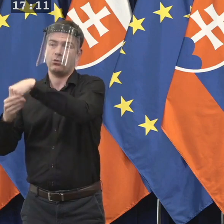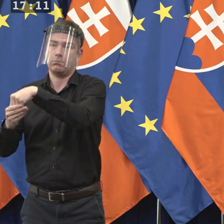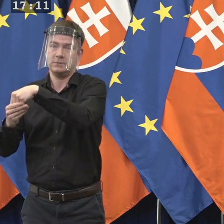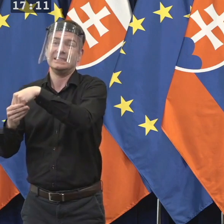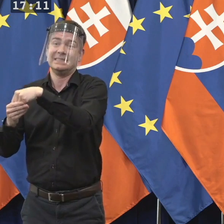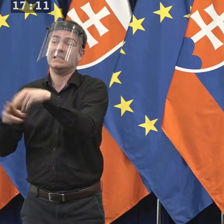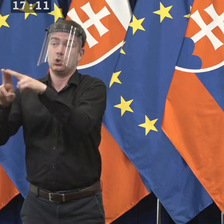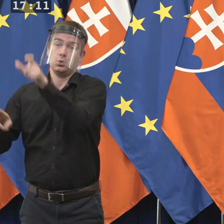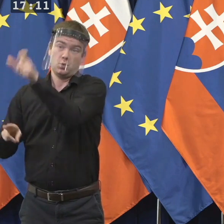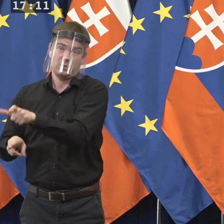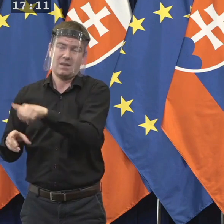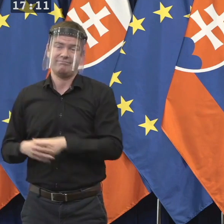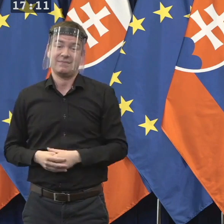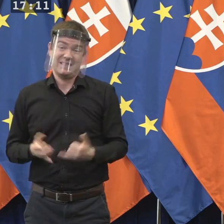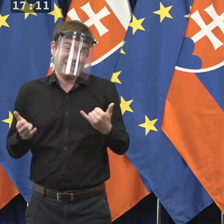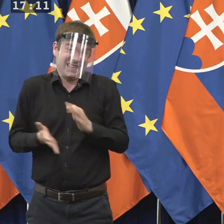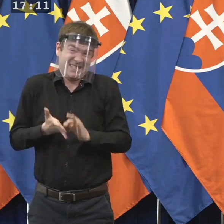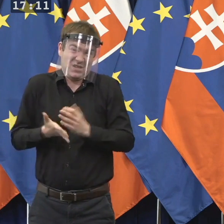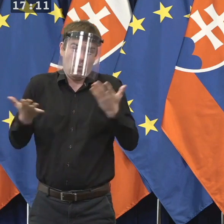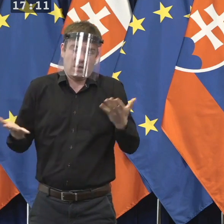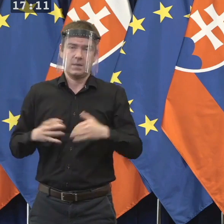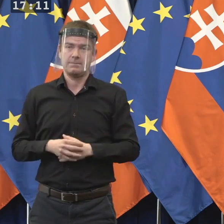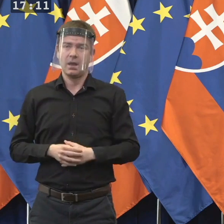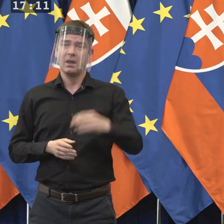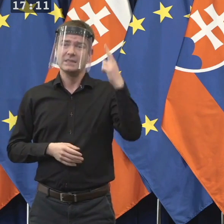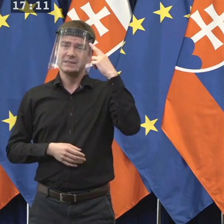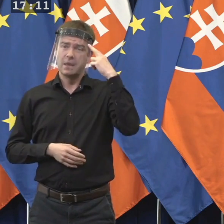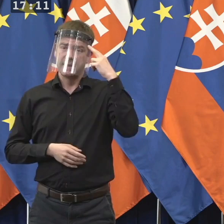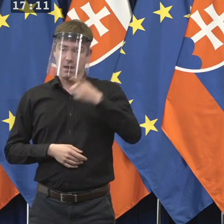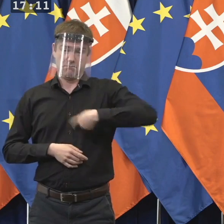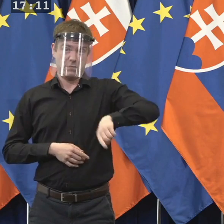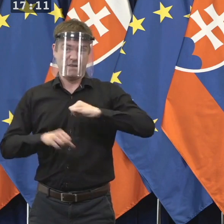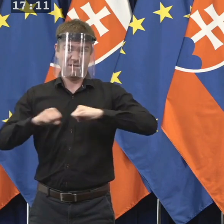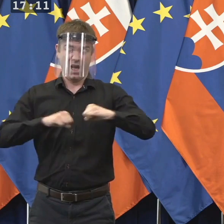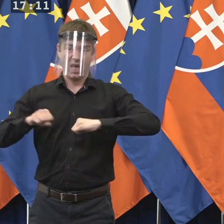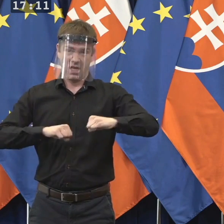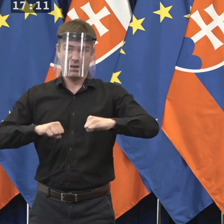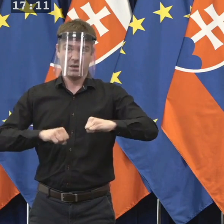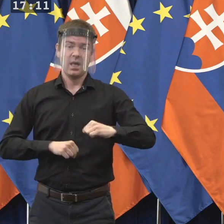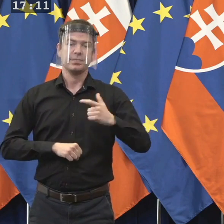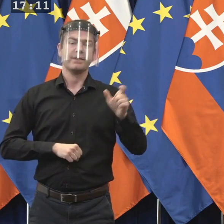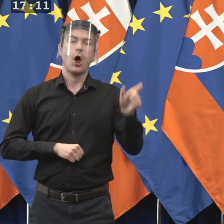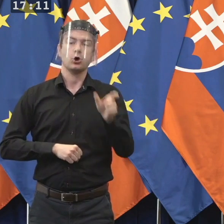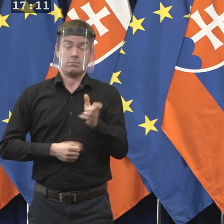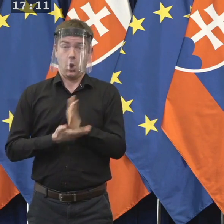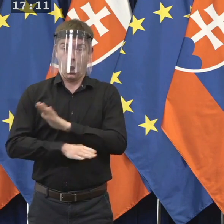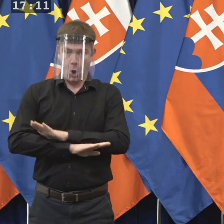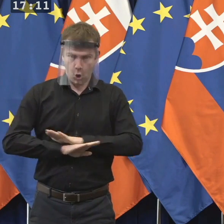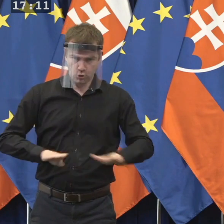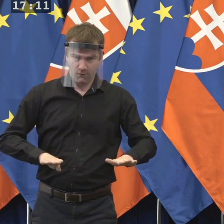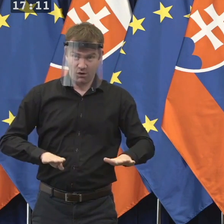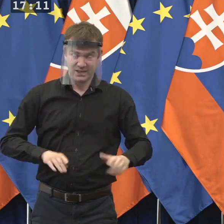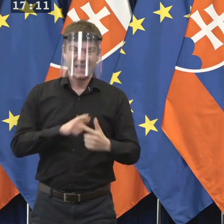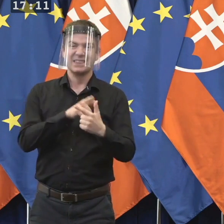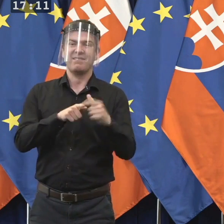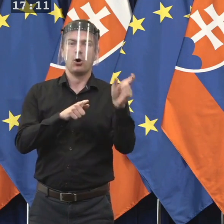Súčasný stav je taký, že zatiaľ z dvoch ľudí, a teda tretí je v čakaní, ktorých nominovala vláda, nominovala jedného